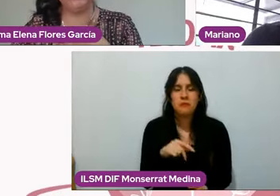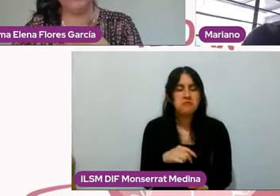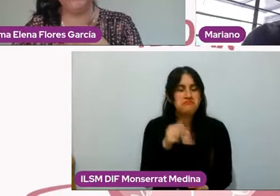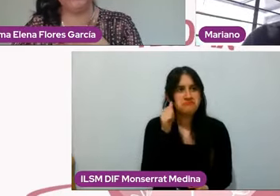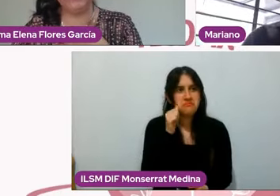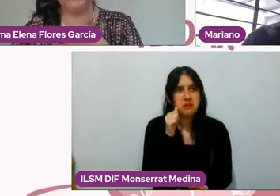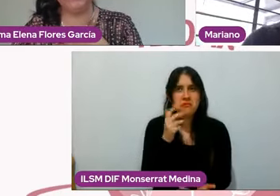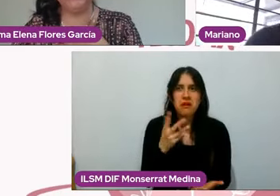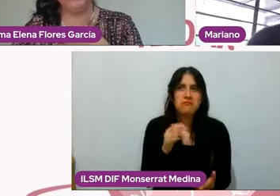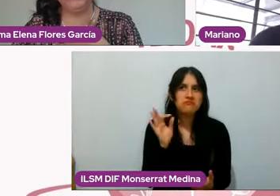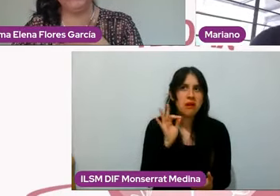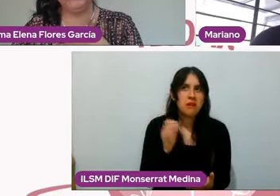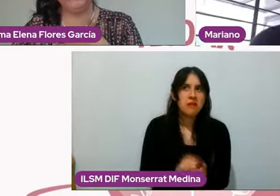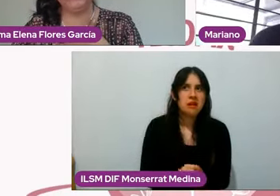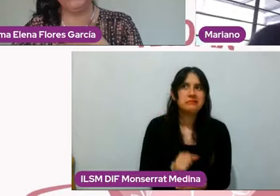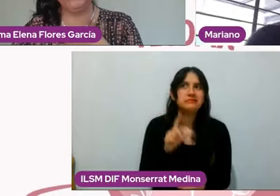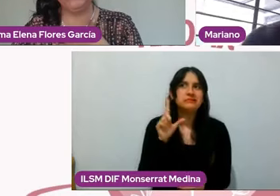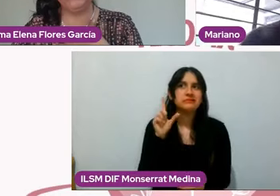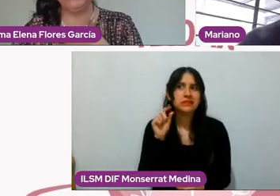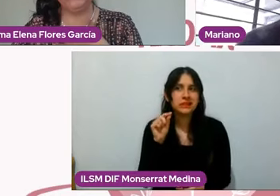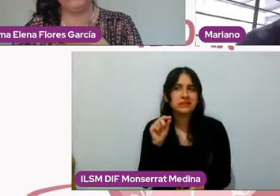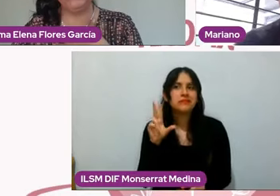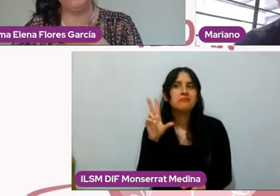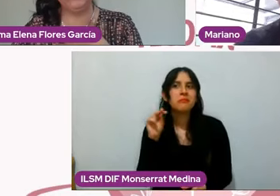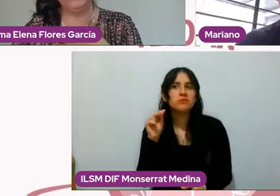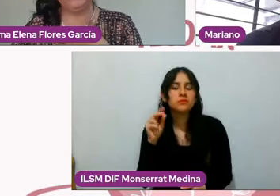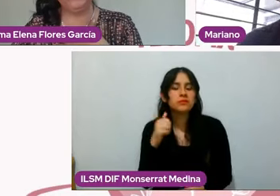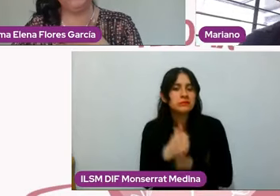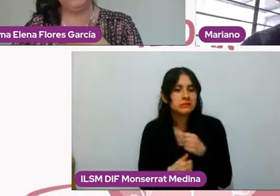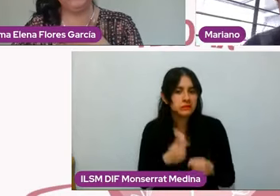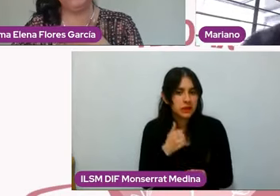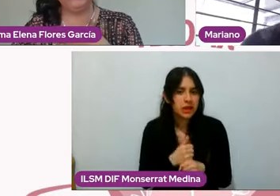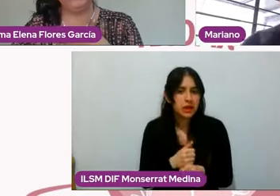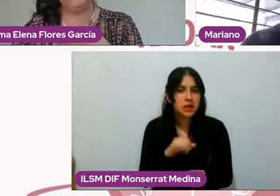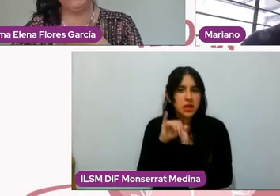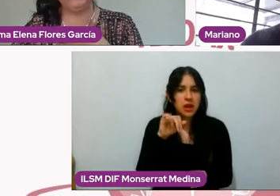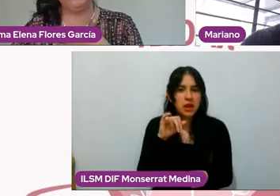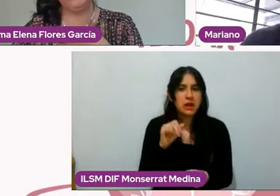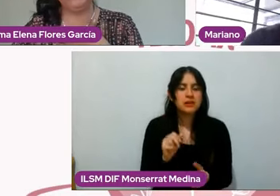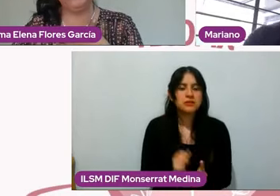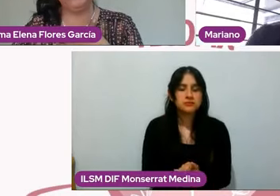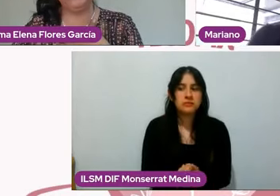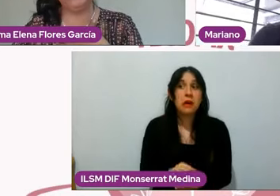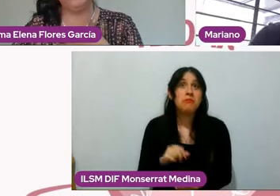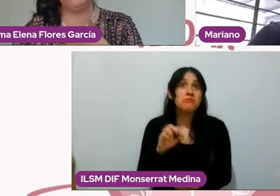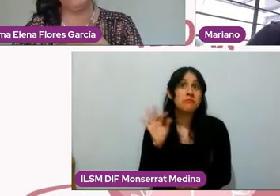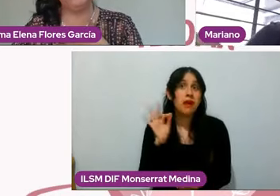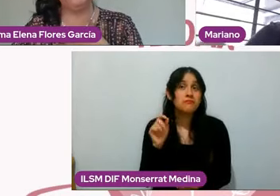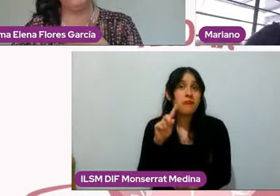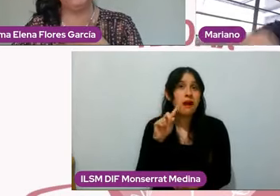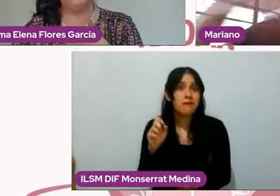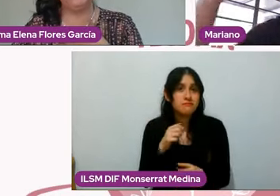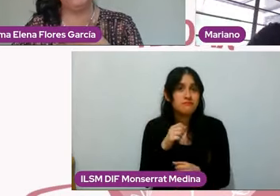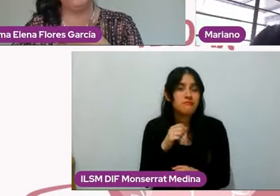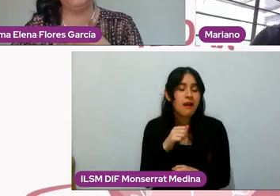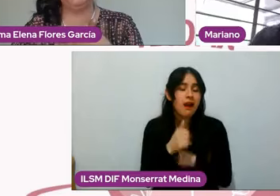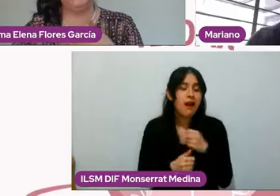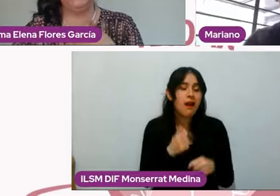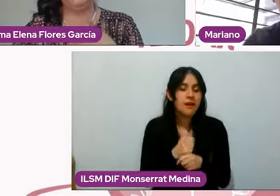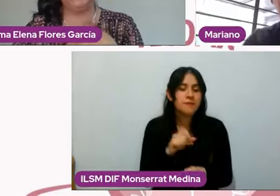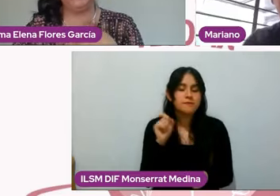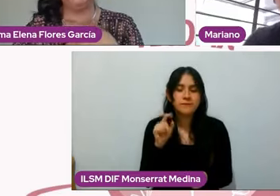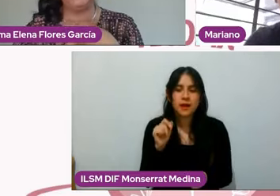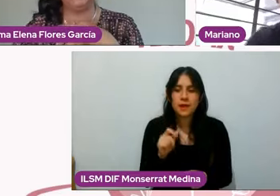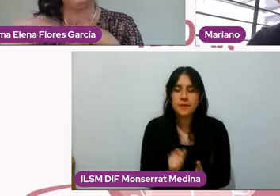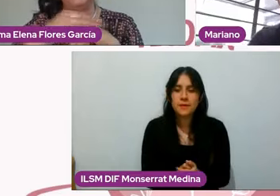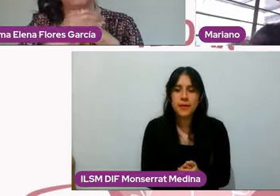y a los 80 y si por ahí andamos pegándole a la centena, pues también ahí. La cuestión es que no es que surjan estos